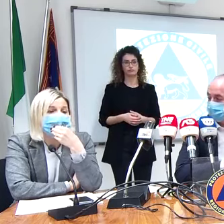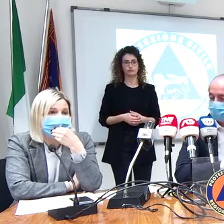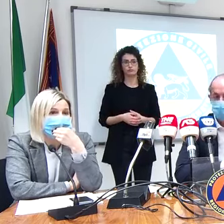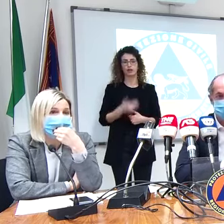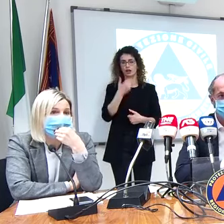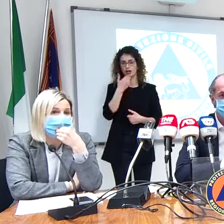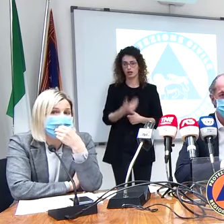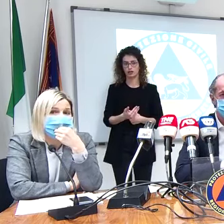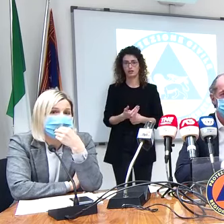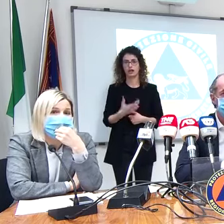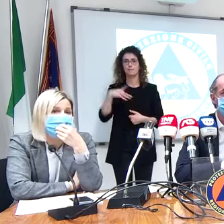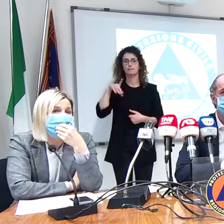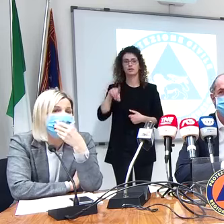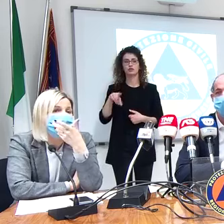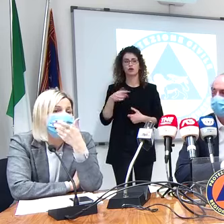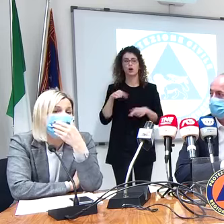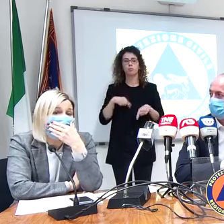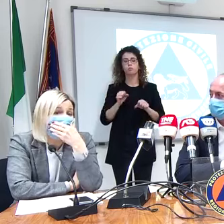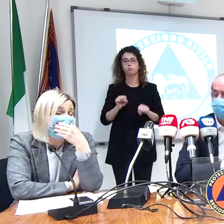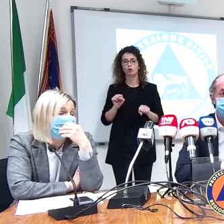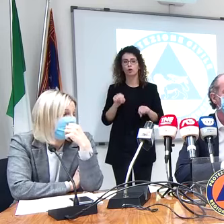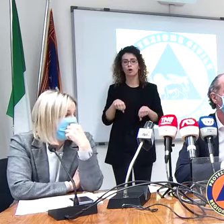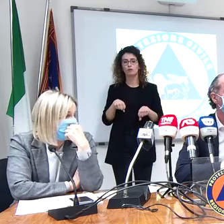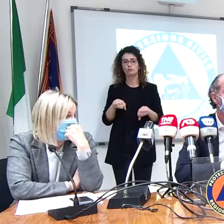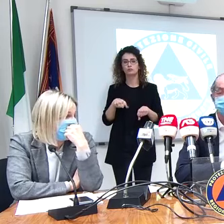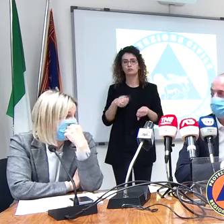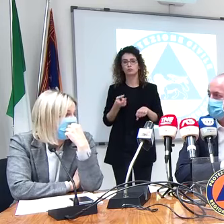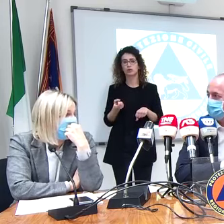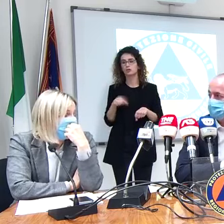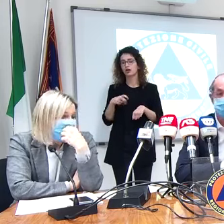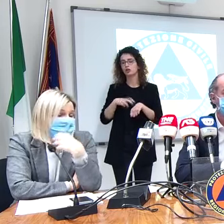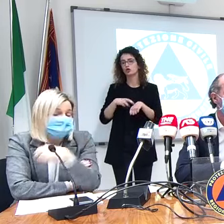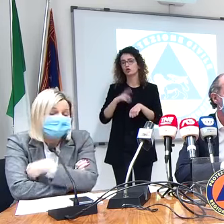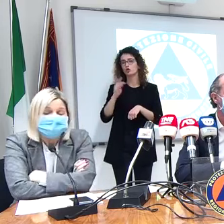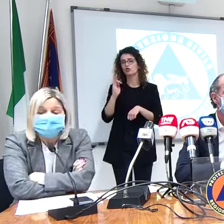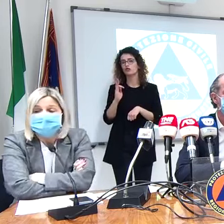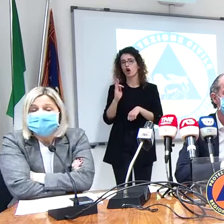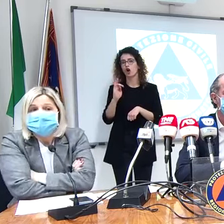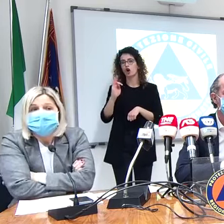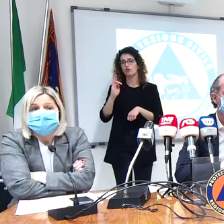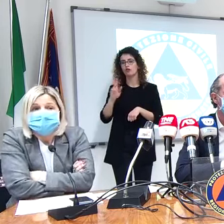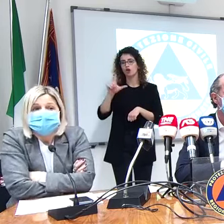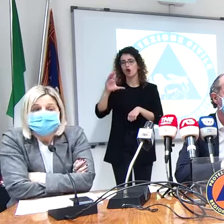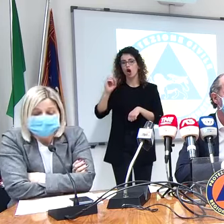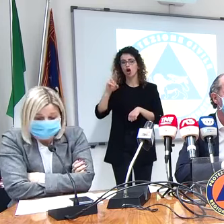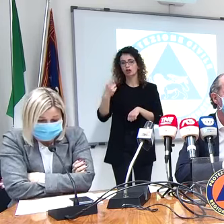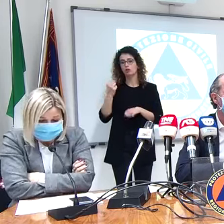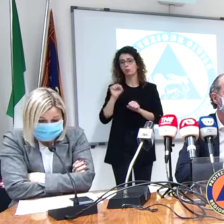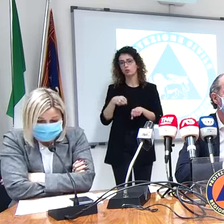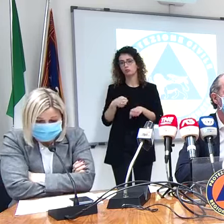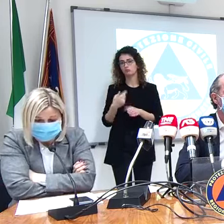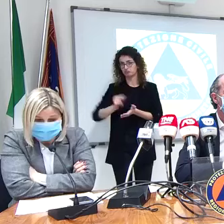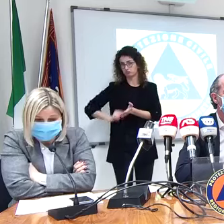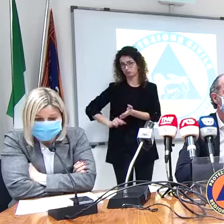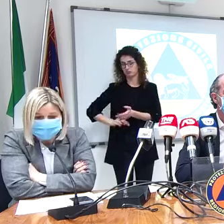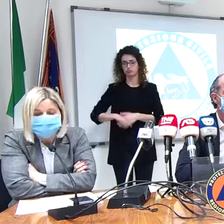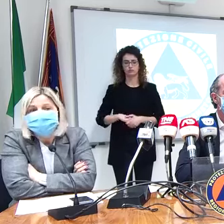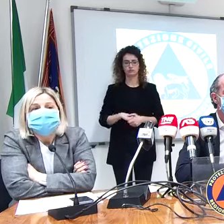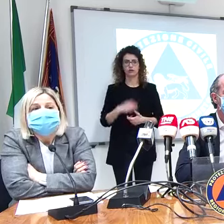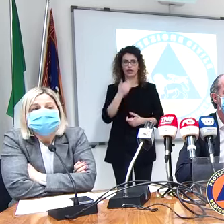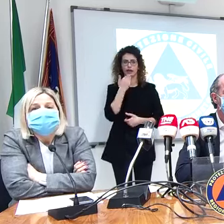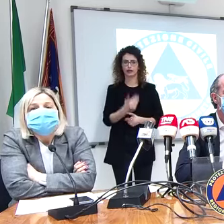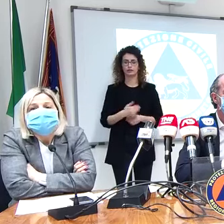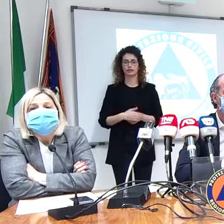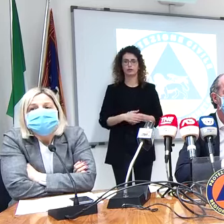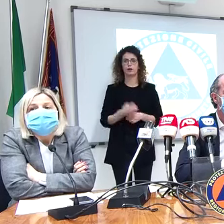grazie magari potremmo invitare domani il dottor Flore così in relazione anche rispetto a questo se ci segniamo grazie